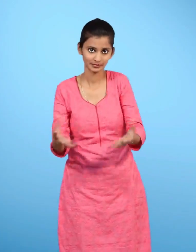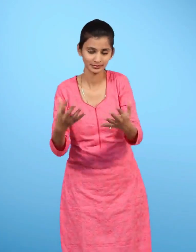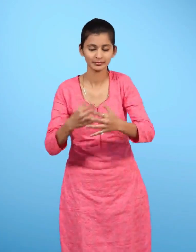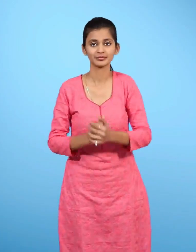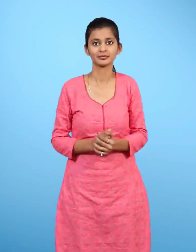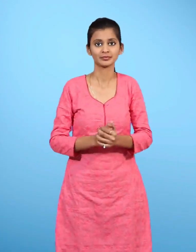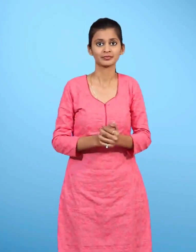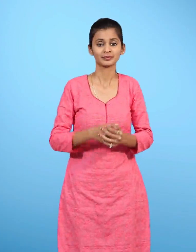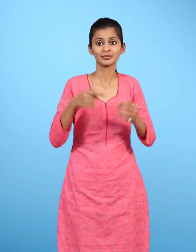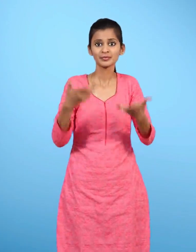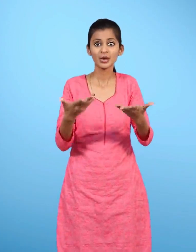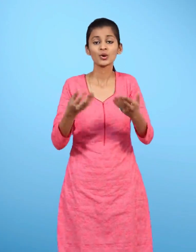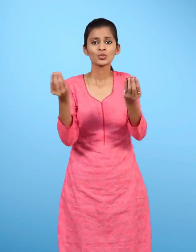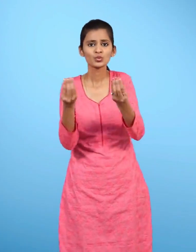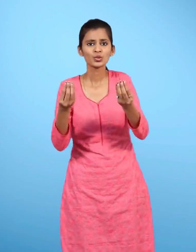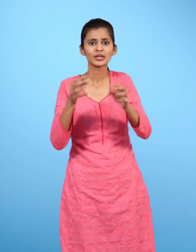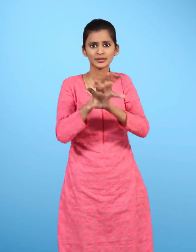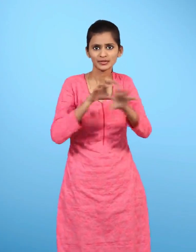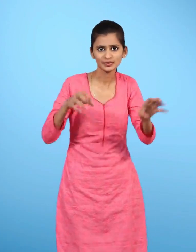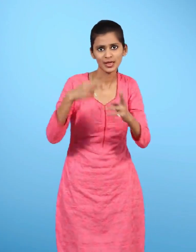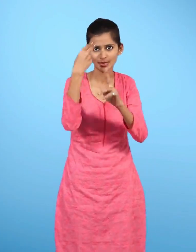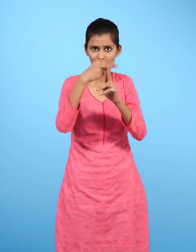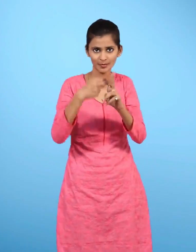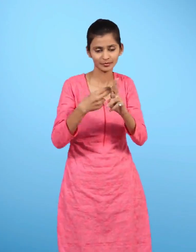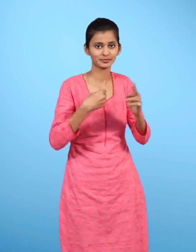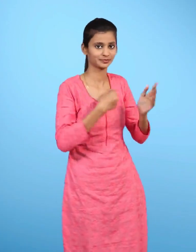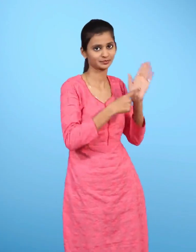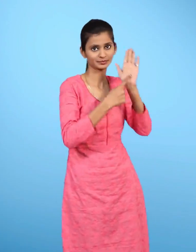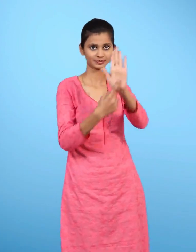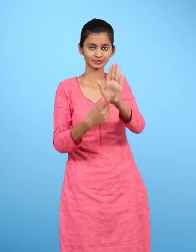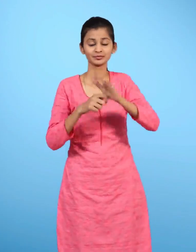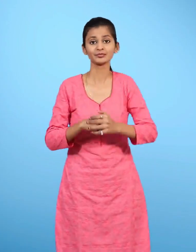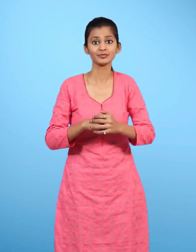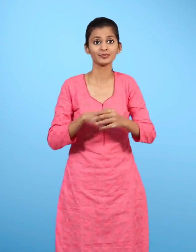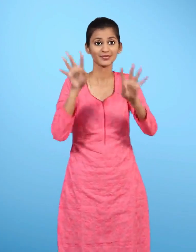यहां कुछ जानवरों के नाम दिये है तालिका को पूरा करो